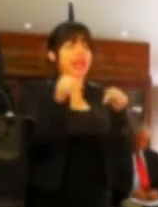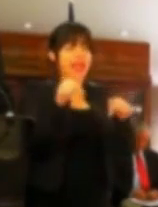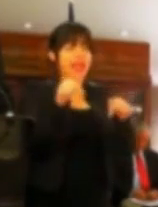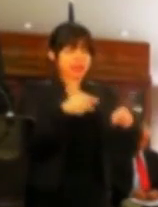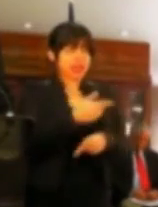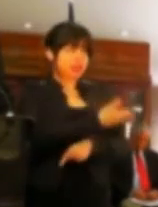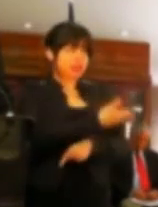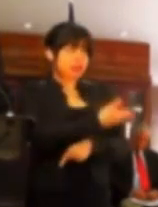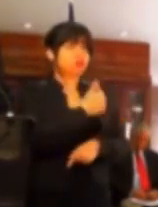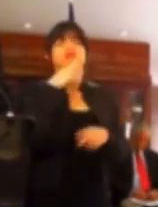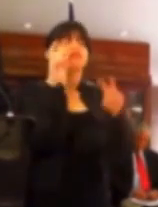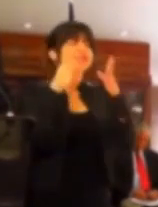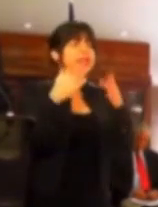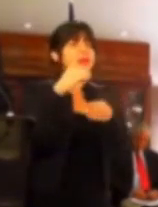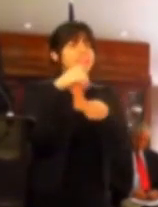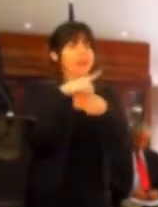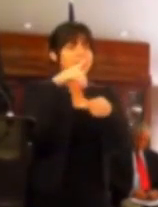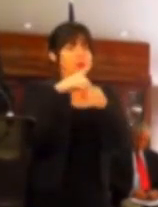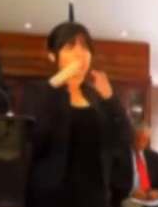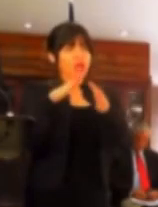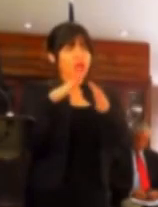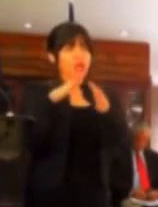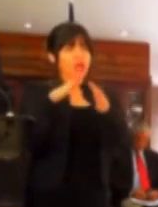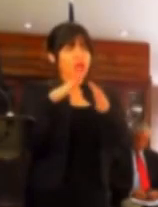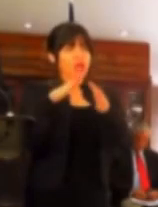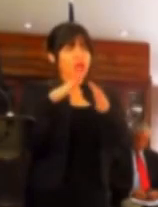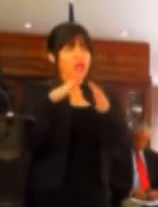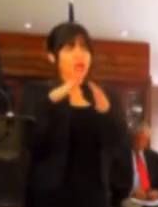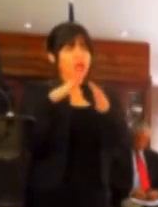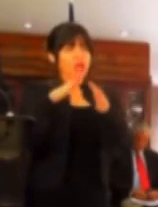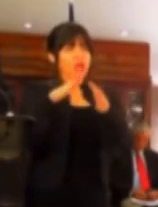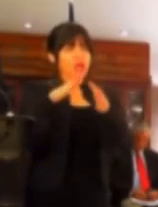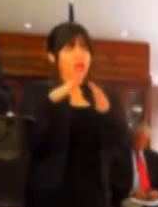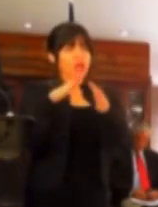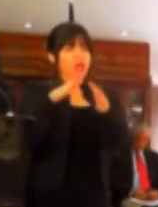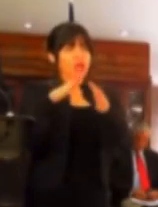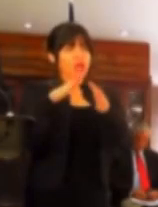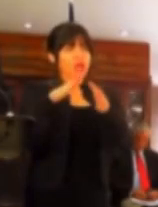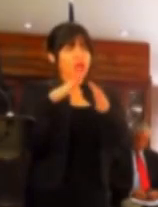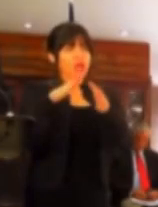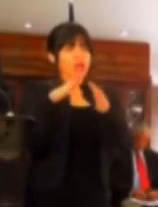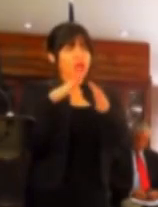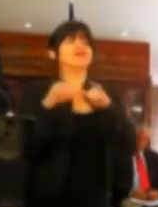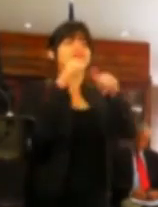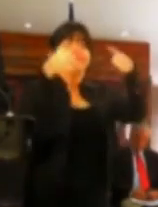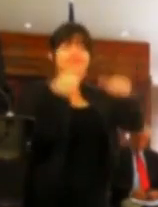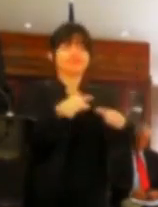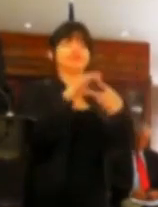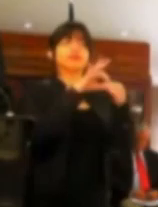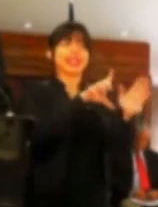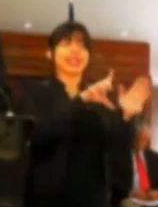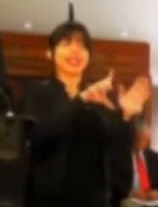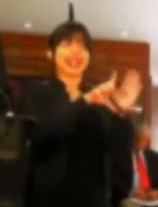este caso, me refiero a diputadas y diputados de la Asamblea Legislativa quienes aprobaron en el 2012 por unanimidad esta ley